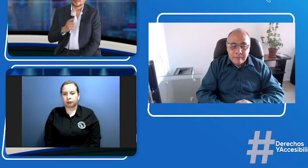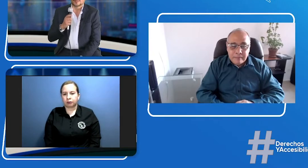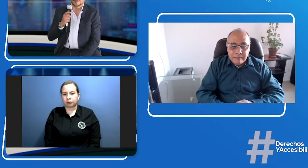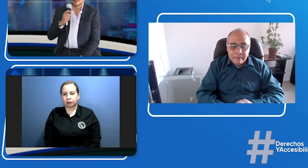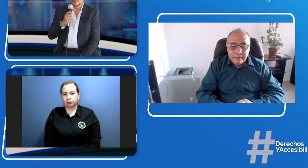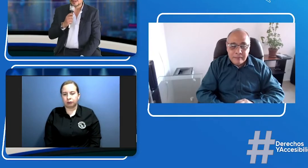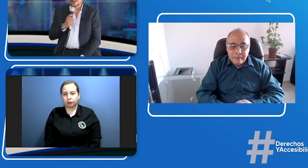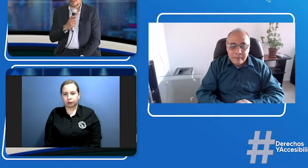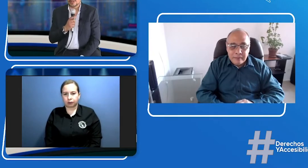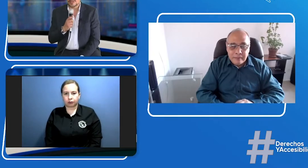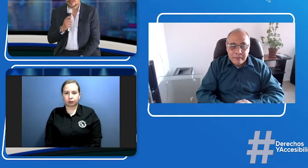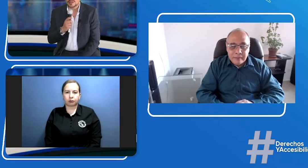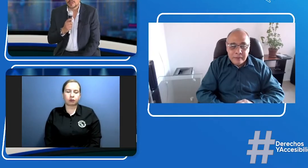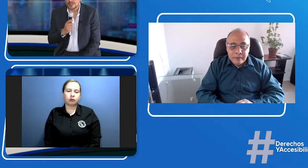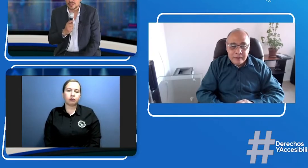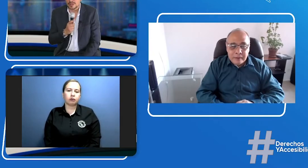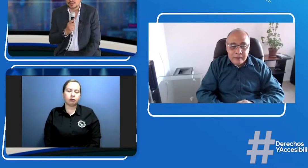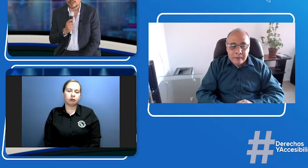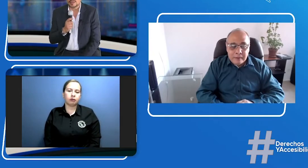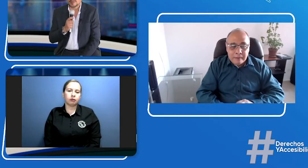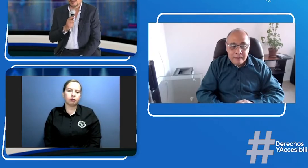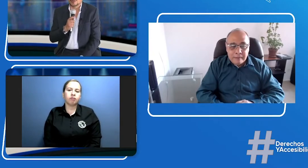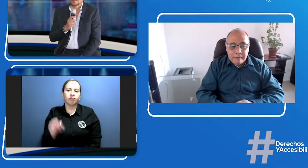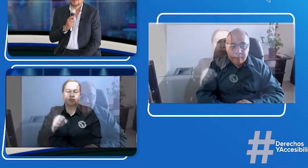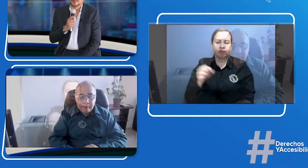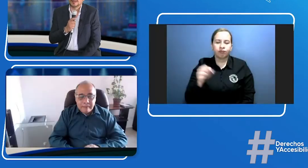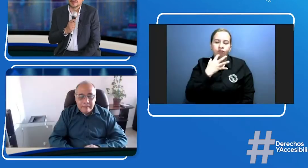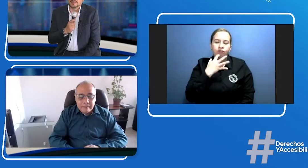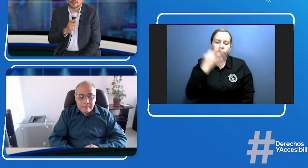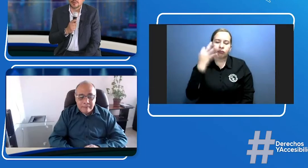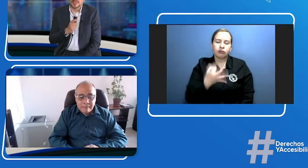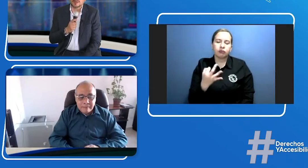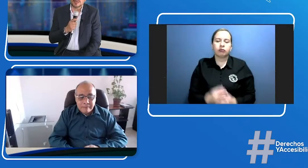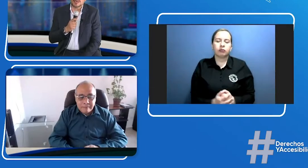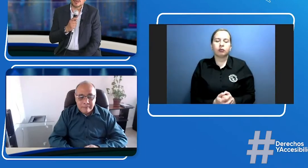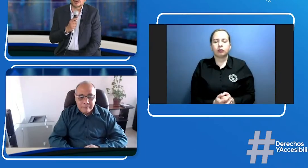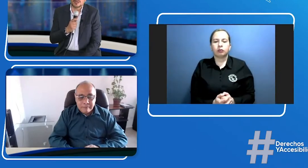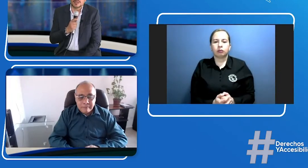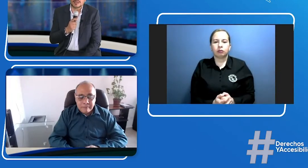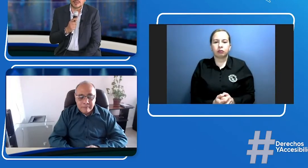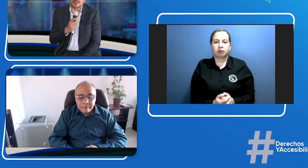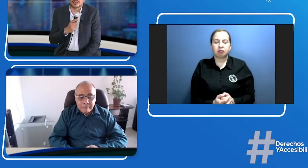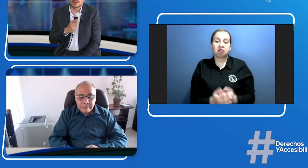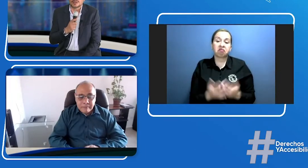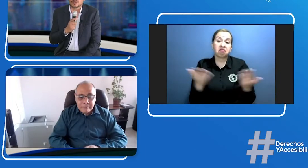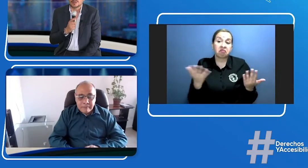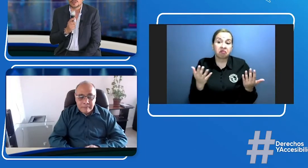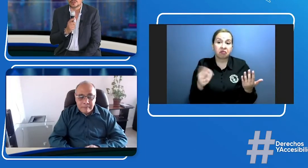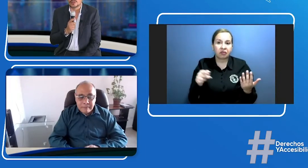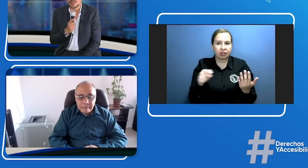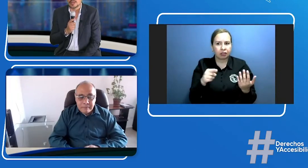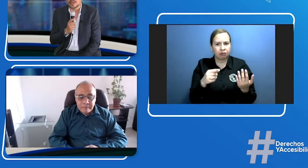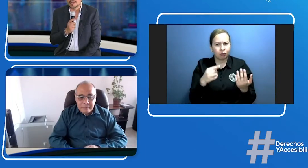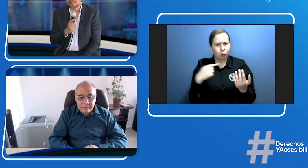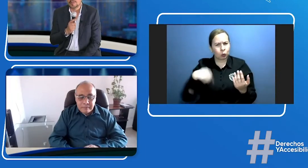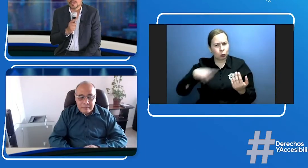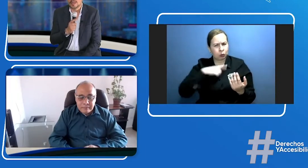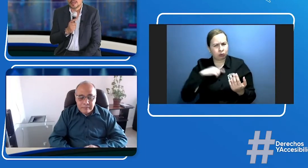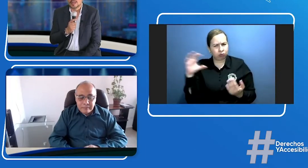eso es muy cierto Henry pero mira también algo interesante que encontramos nosotros acá y